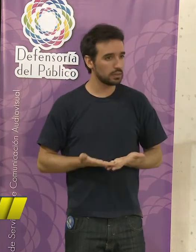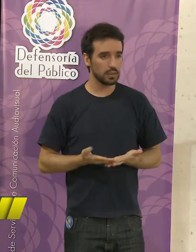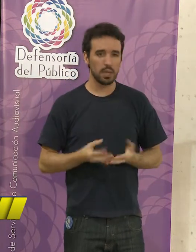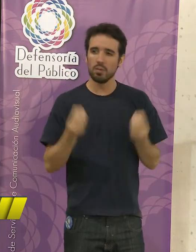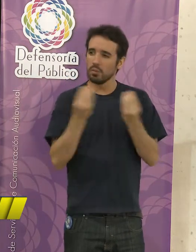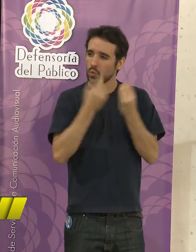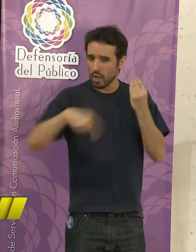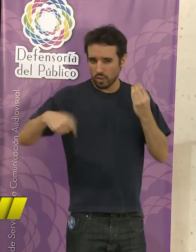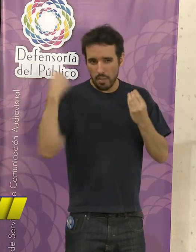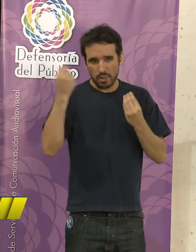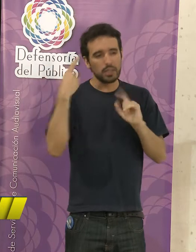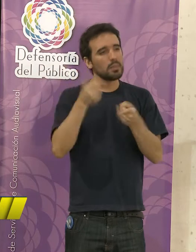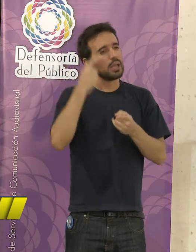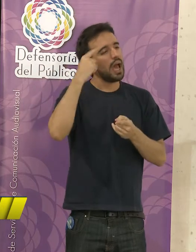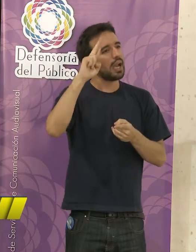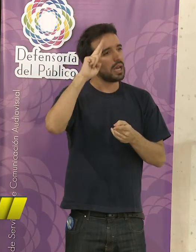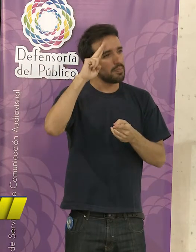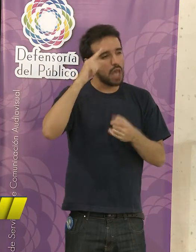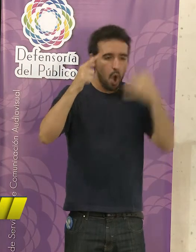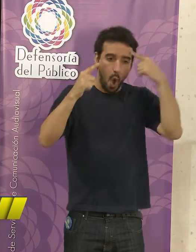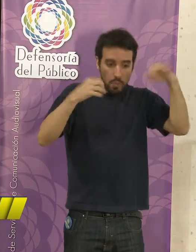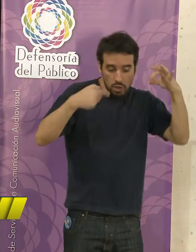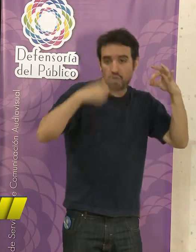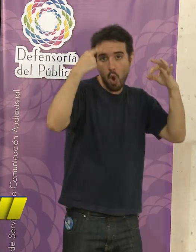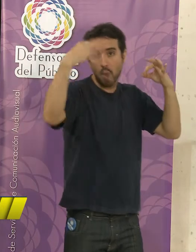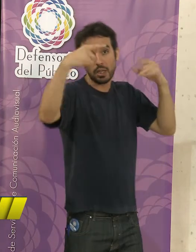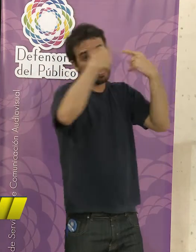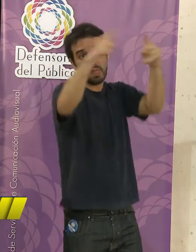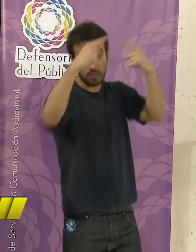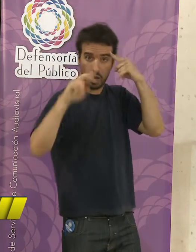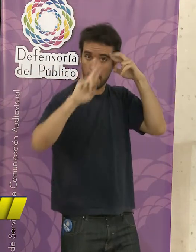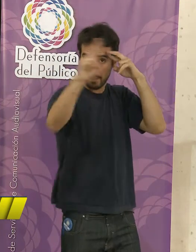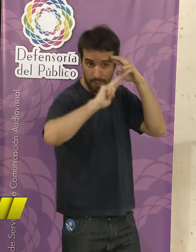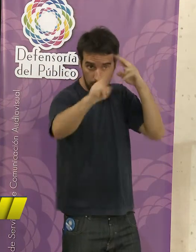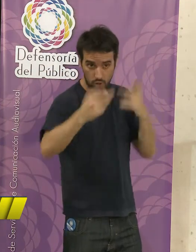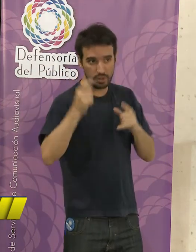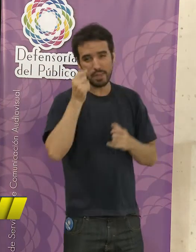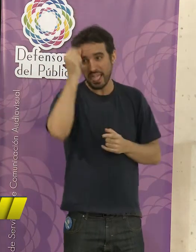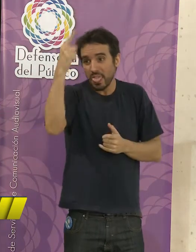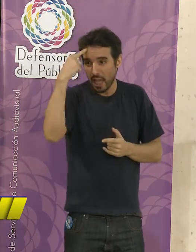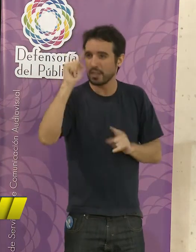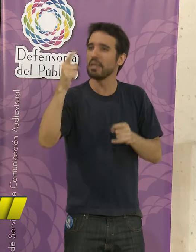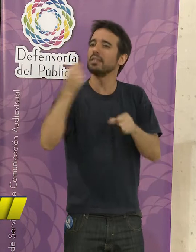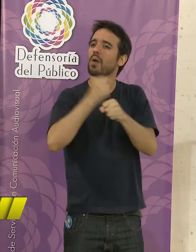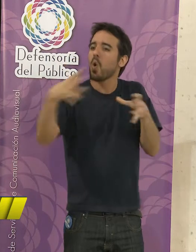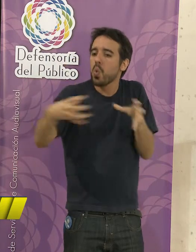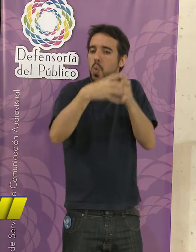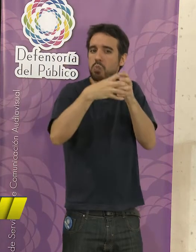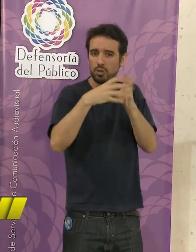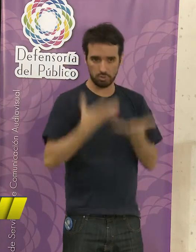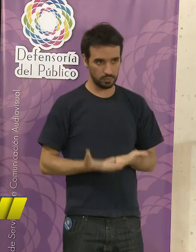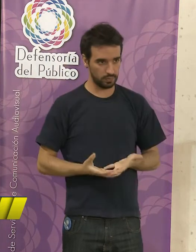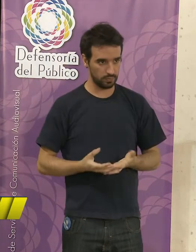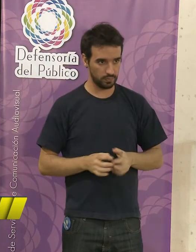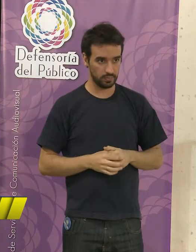muy importantes. A respetar las opiniones de los demás, las ideas, a trabajar en grupo. Al